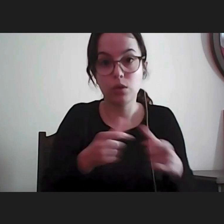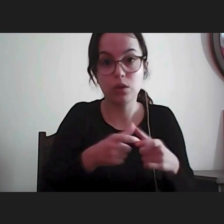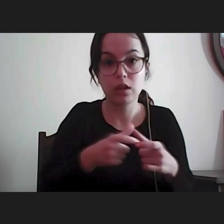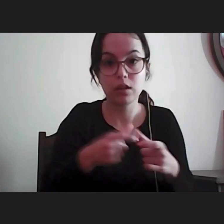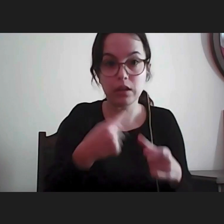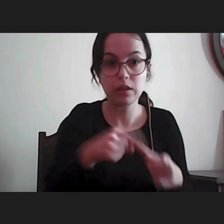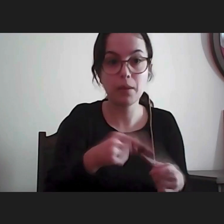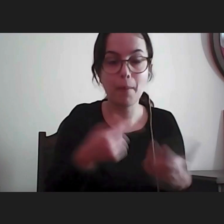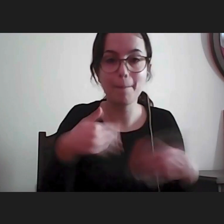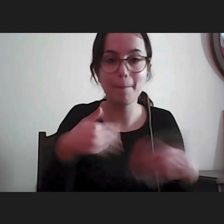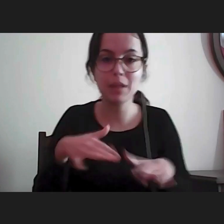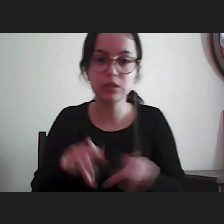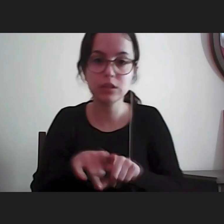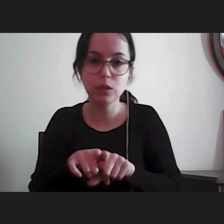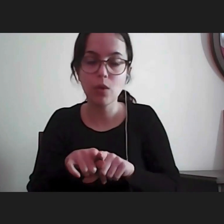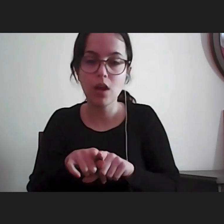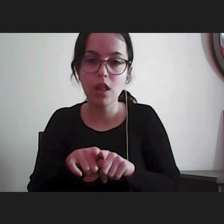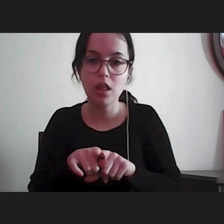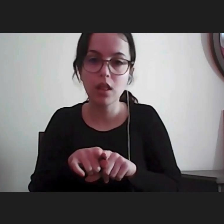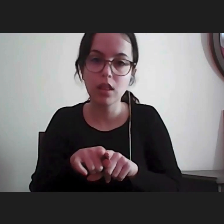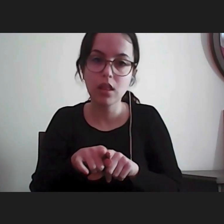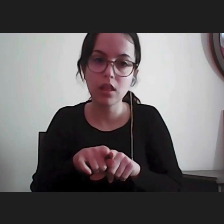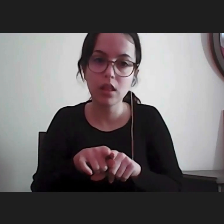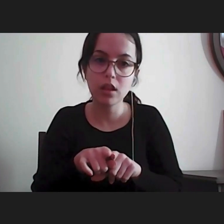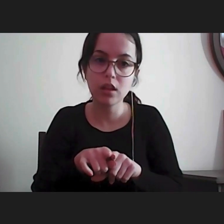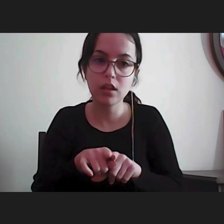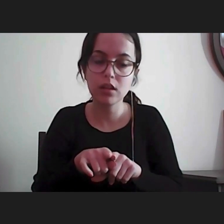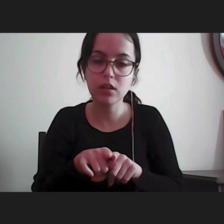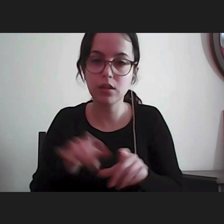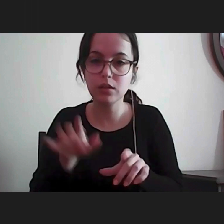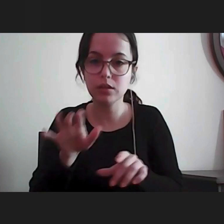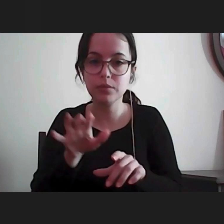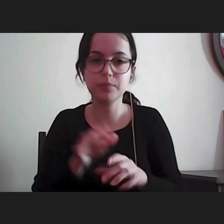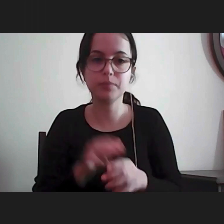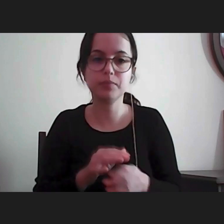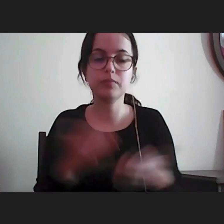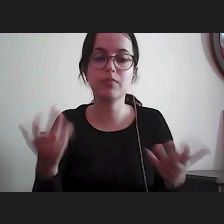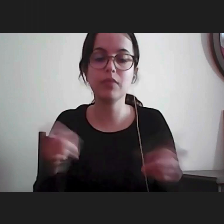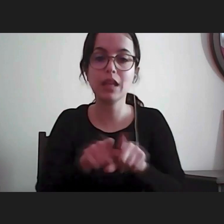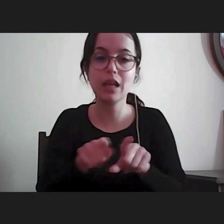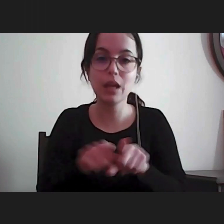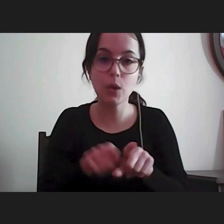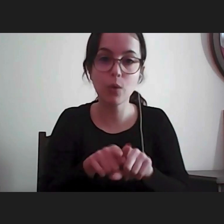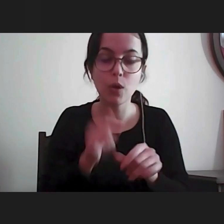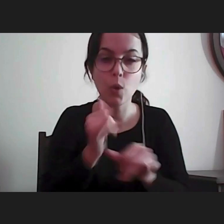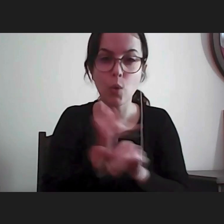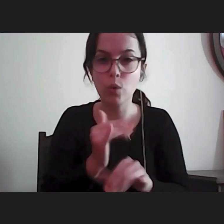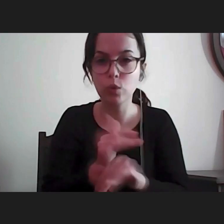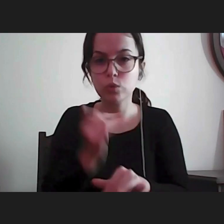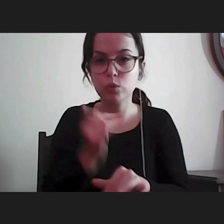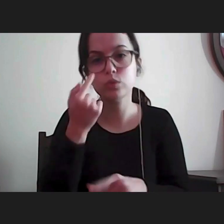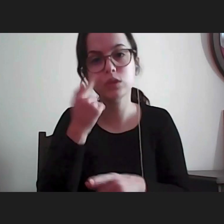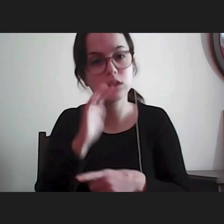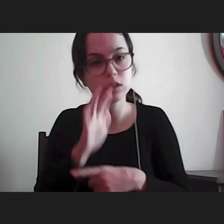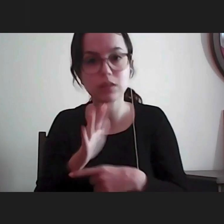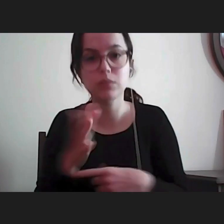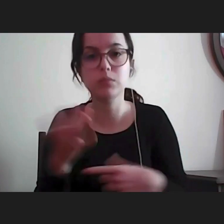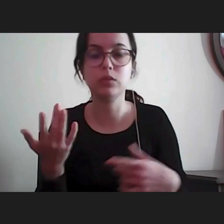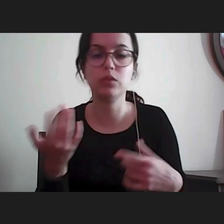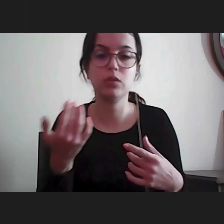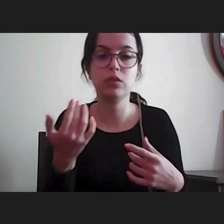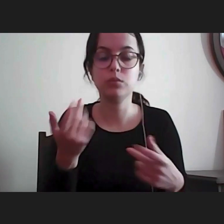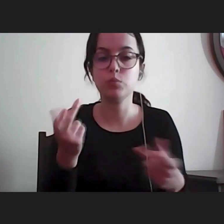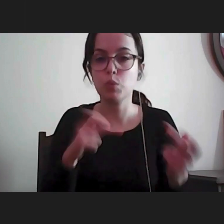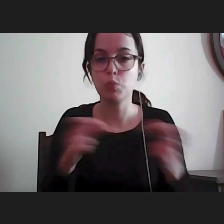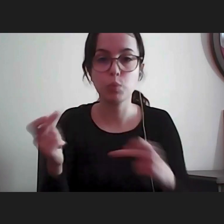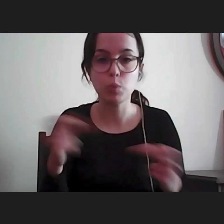isto levanta um problema de outra índole digamos e temos e muitos outros exemplos vão surgindo por